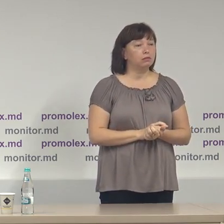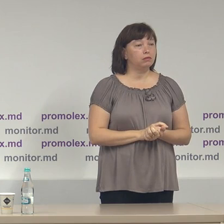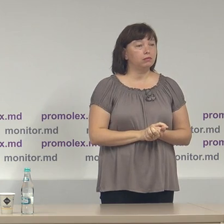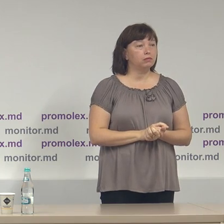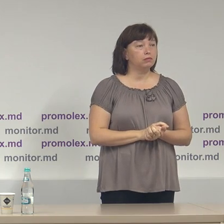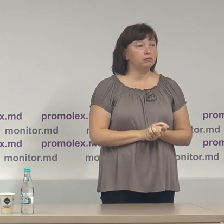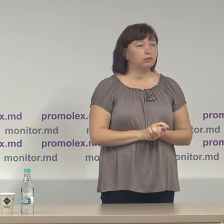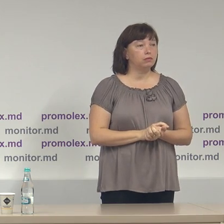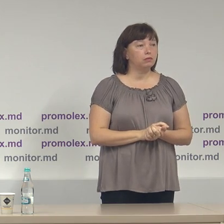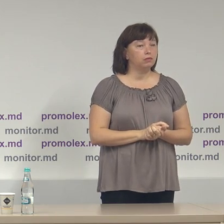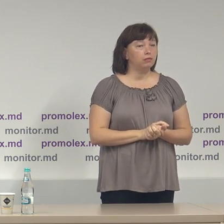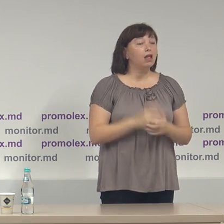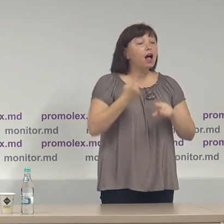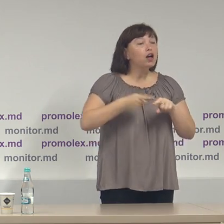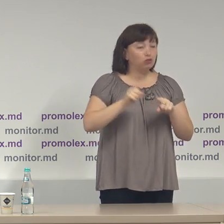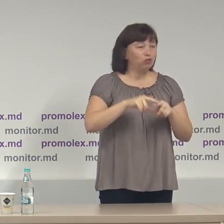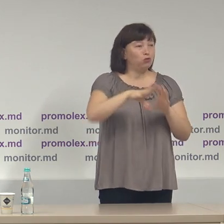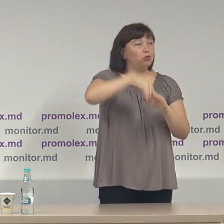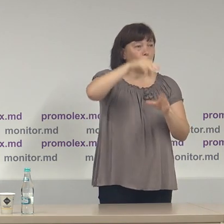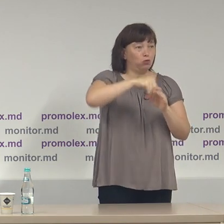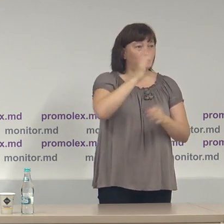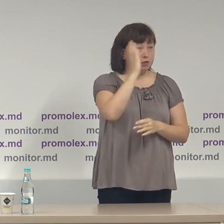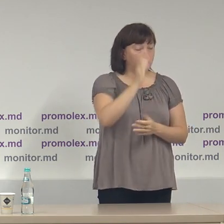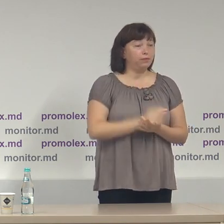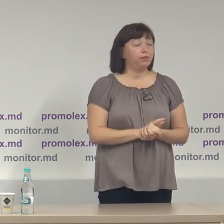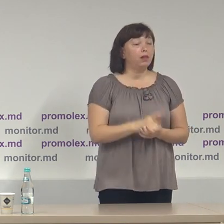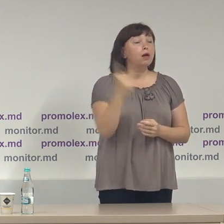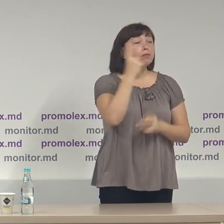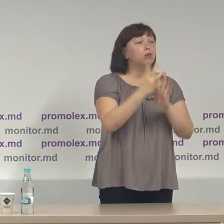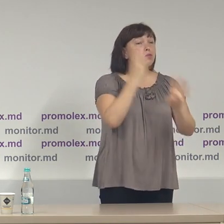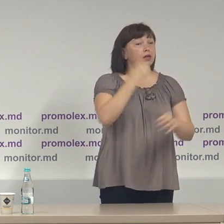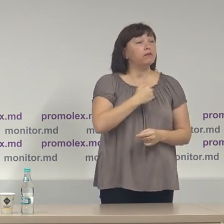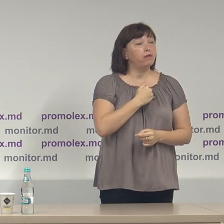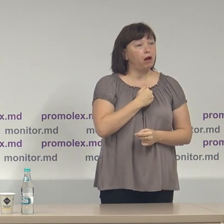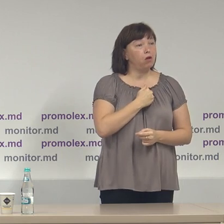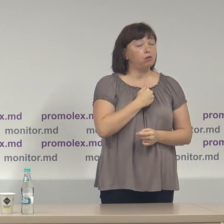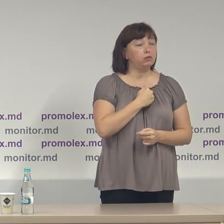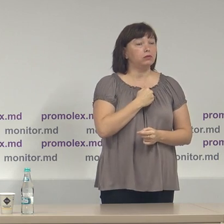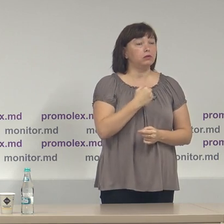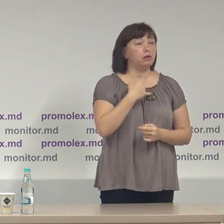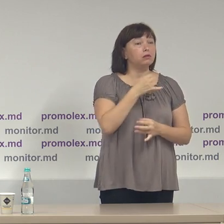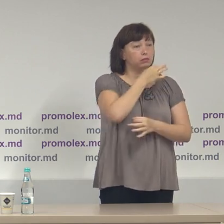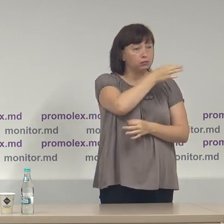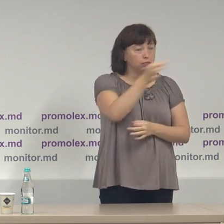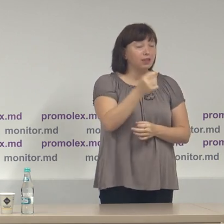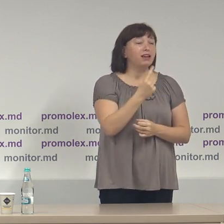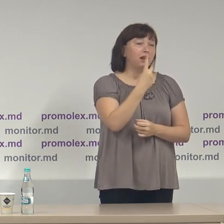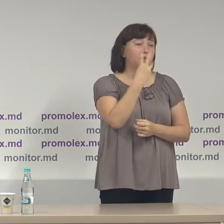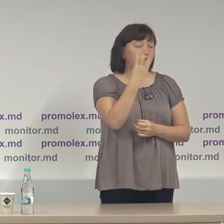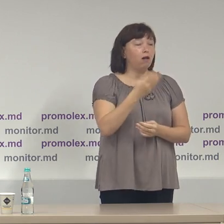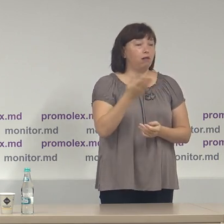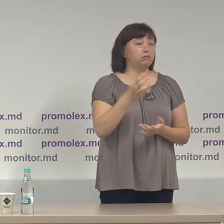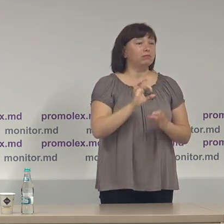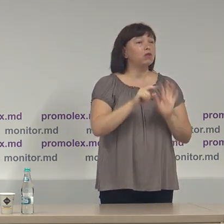a acestui scrutin. În primul rând vreau să vin cu câteva comentarii